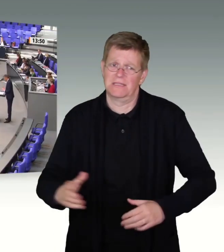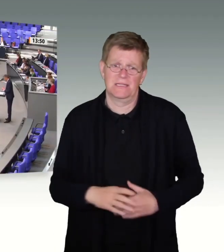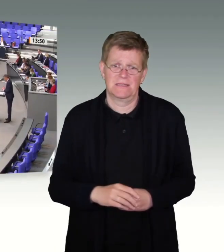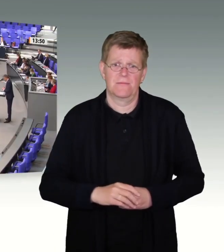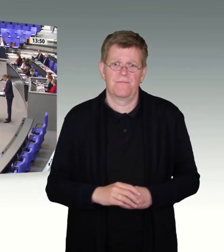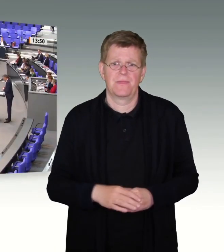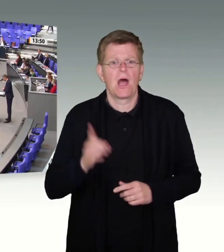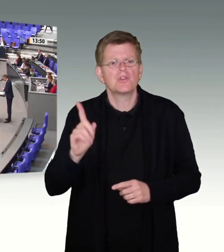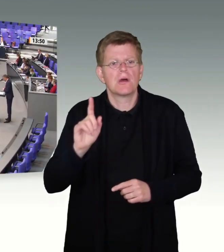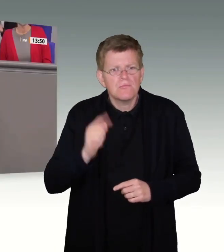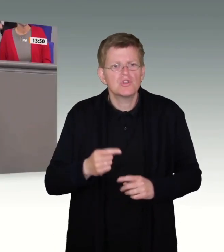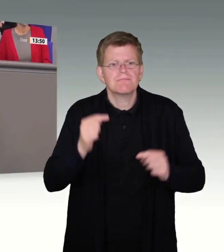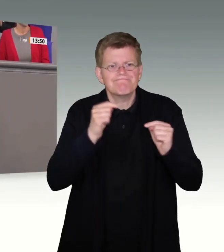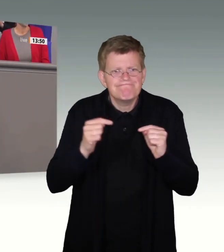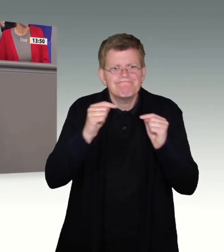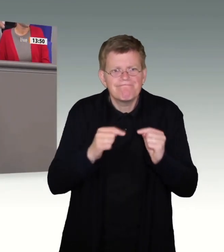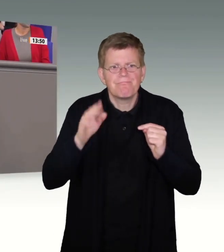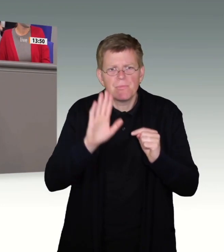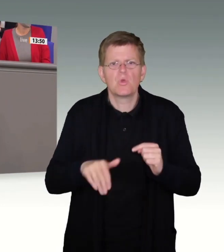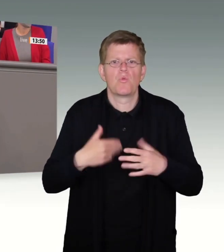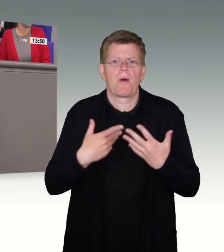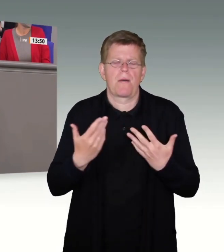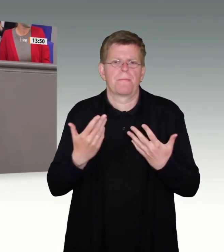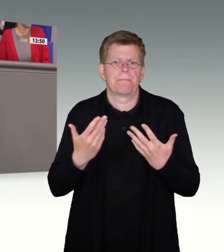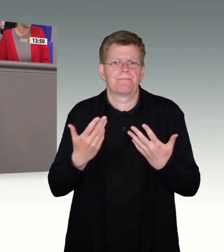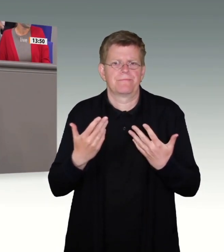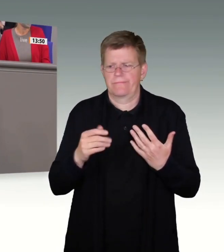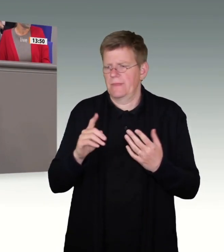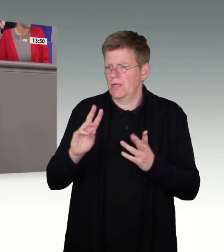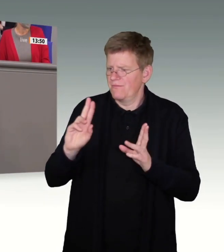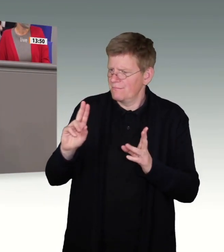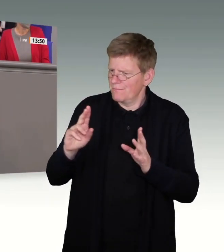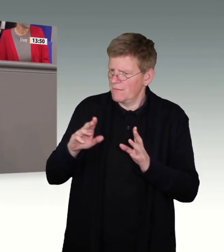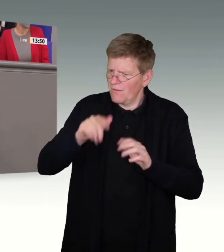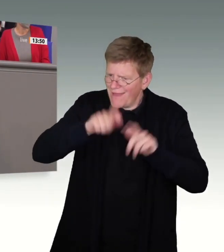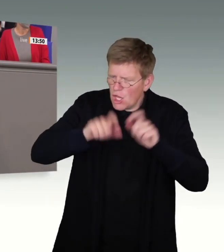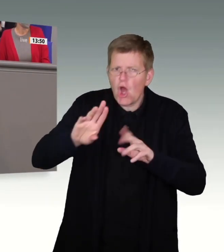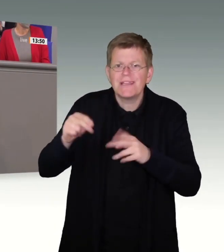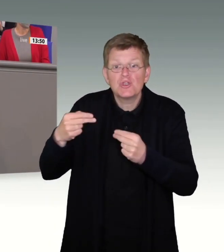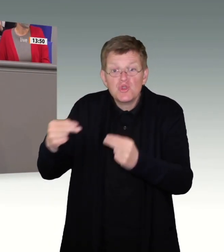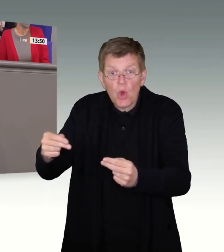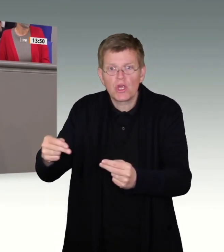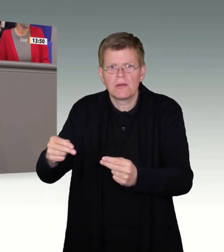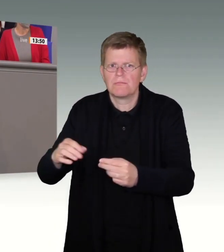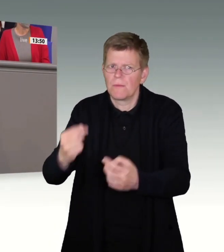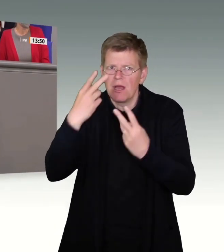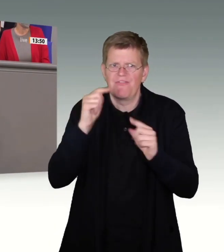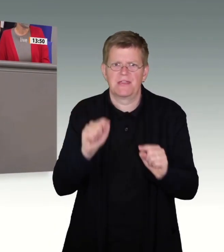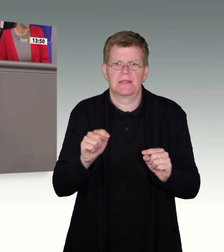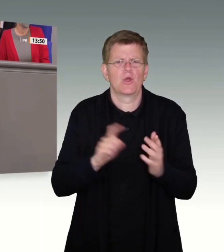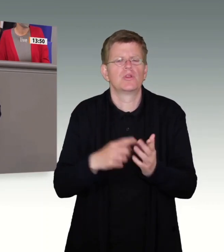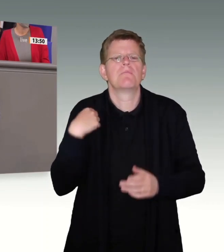das Thema Rückführungen debattieren, denn es ist doch völlig klar, dass das trotz vieler Anstrengungen, die auch wir unternommen haben, bis heute nicht